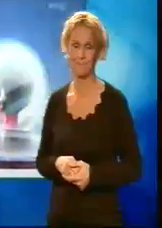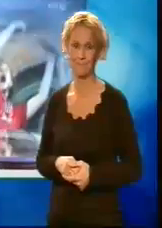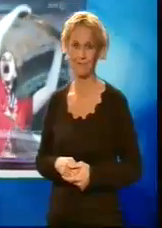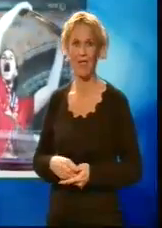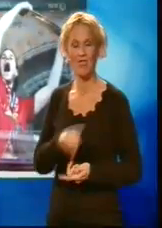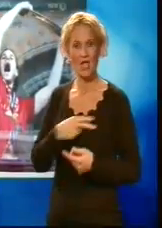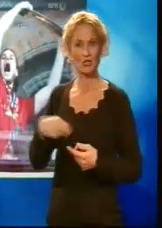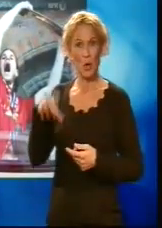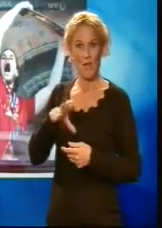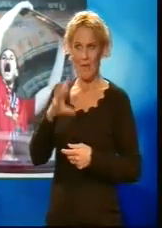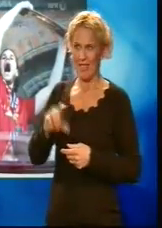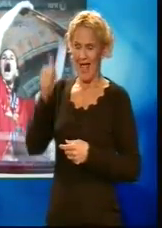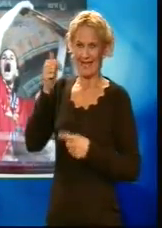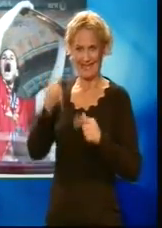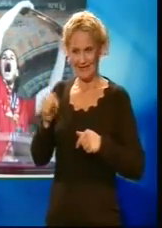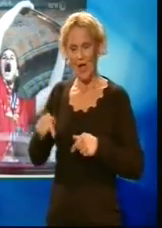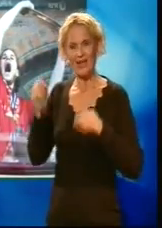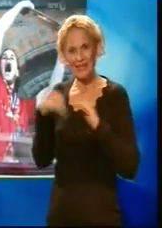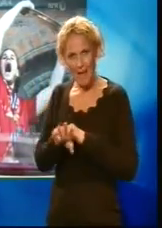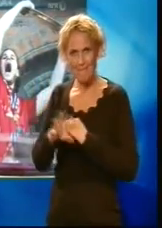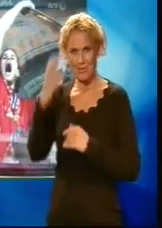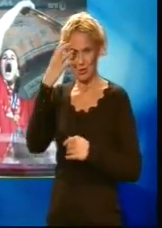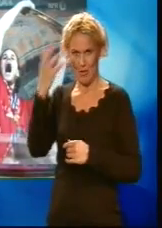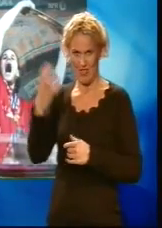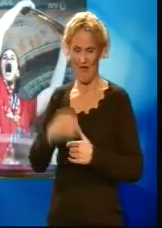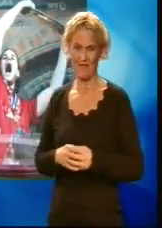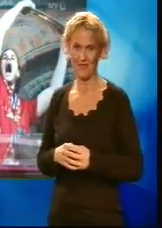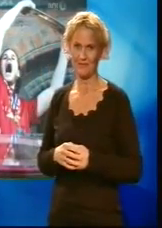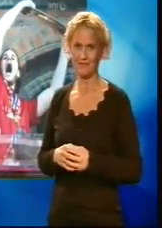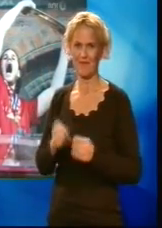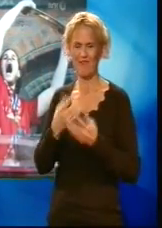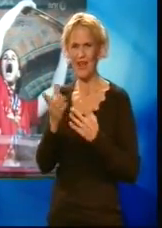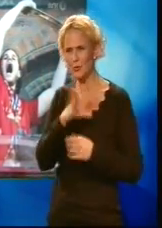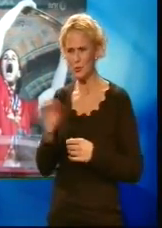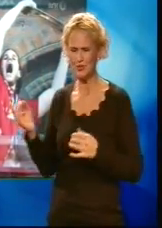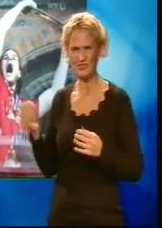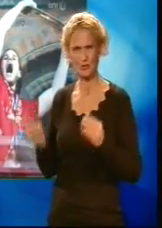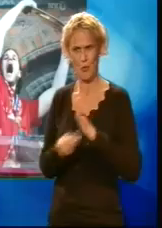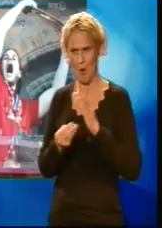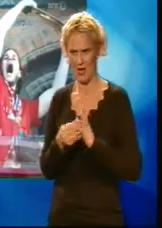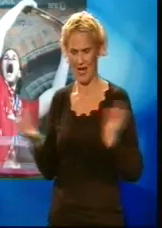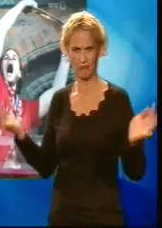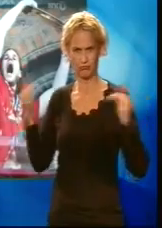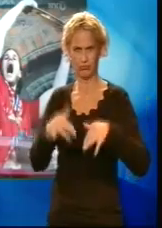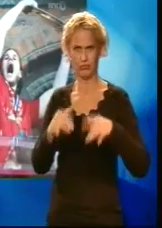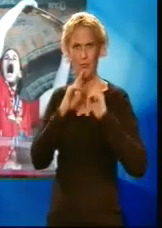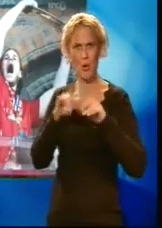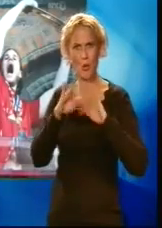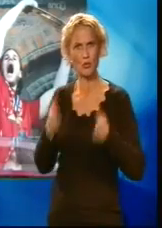håndballheltene kom i dag hjem til København. Tusenvis av supporterer møtte opp på Rådhusplassen, og også prins